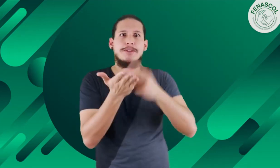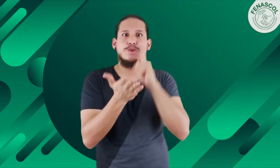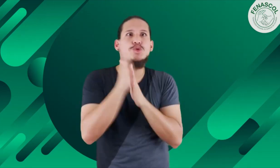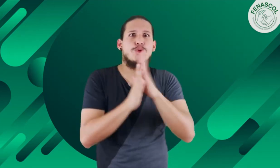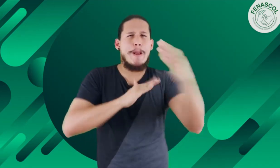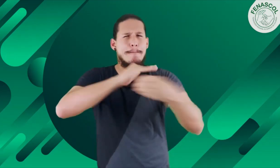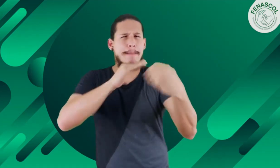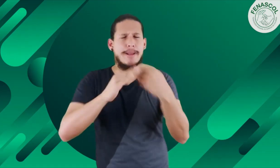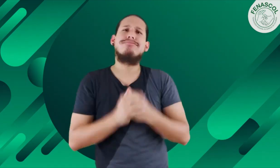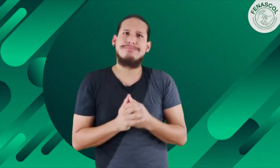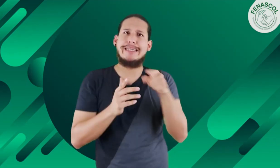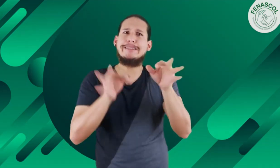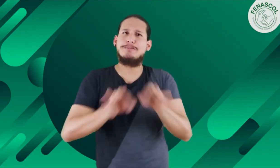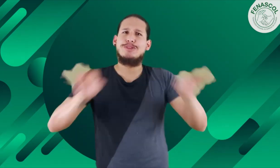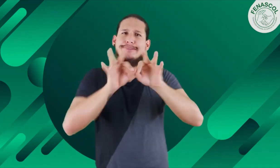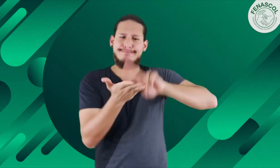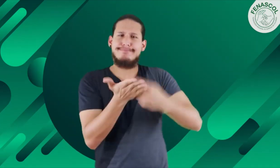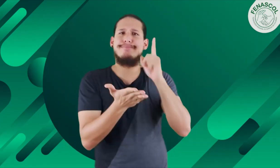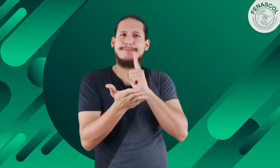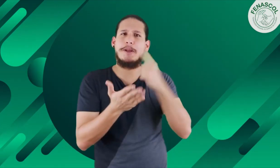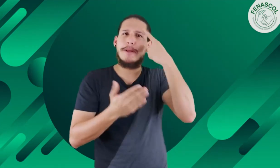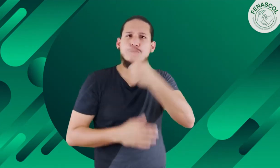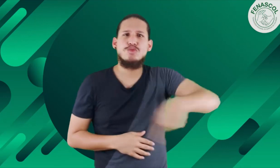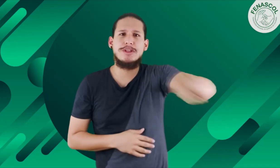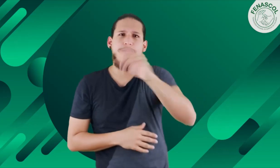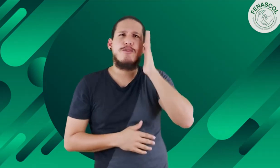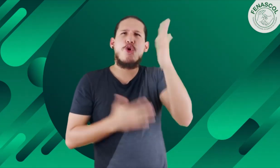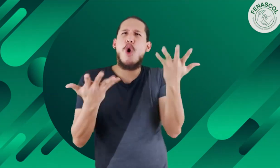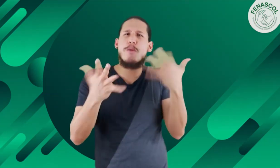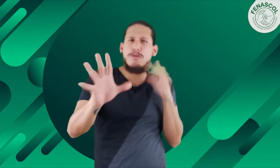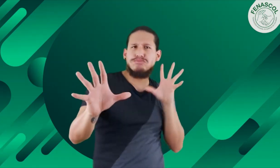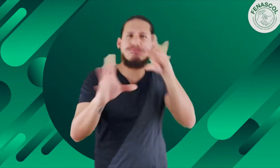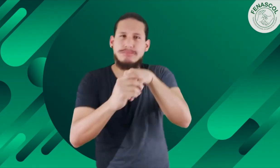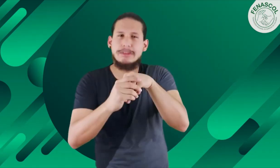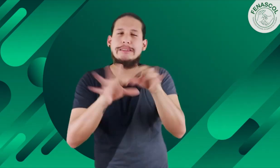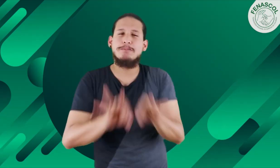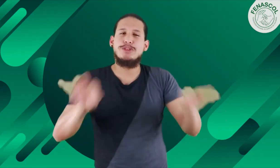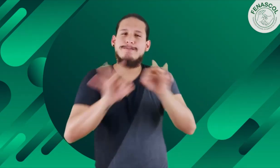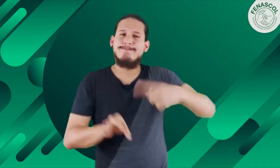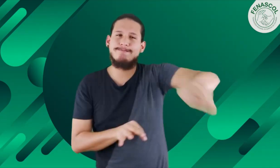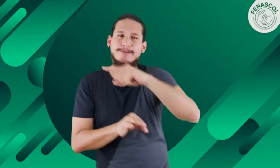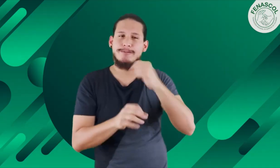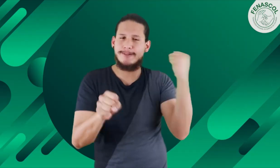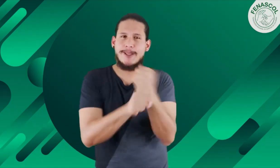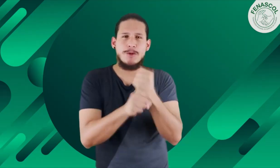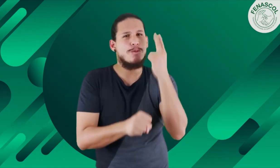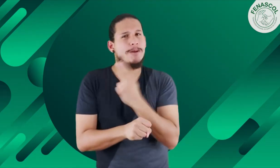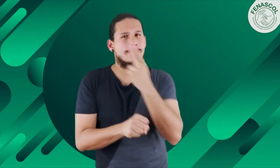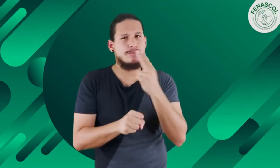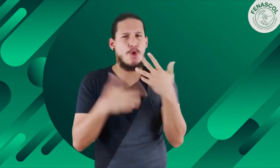interesadas en conocer acerca de la figura del intérprete sordo. Esta información es muy importante, si es que al futuro nos proyectamos como intérprete sordo, si debemos